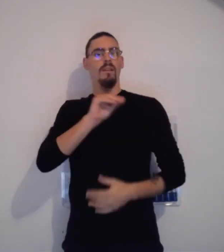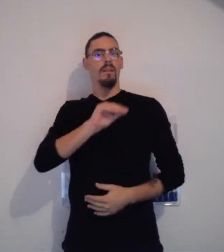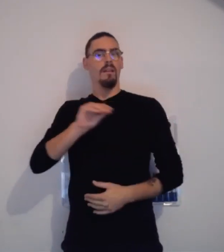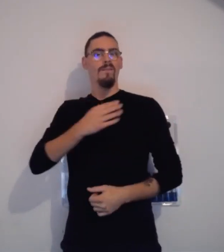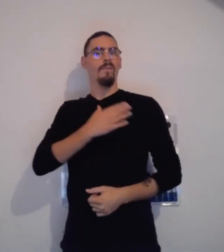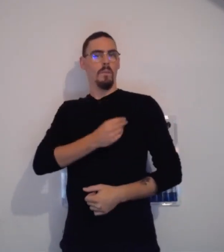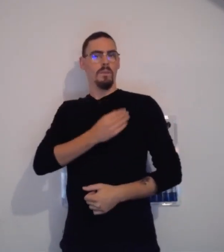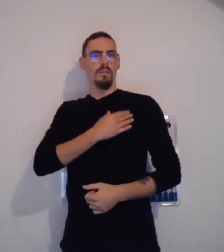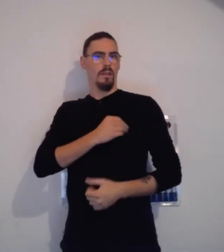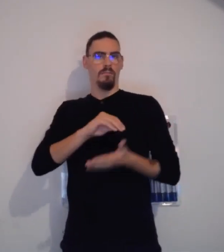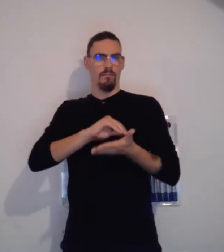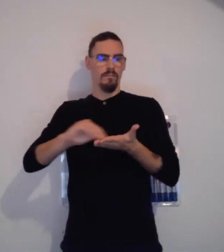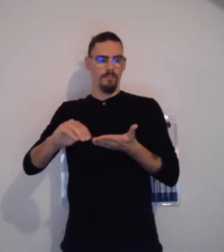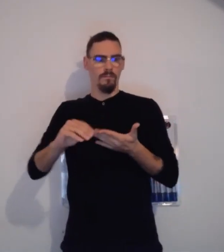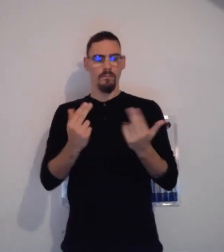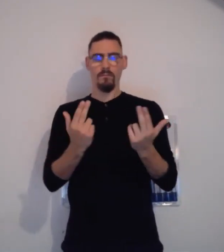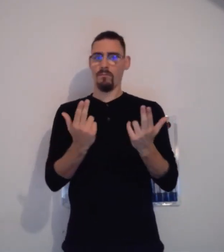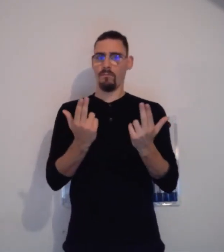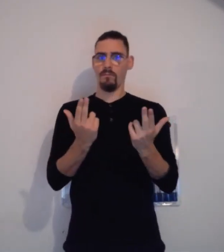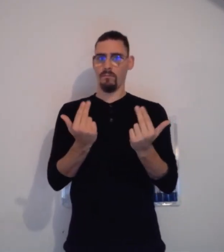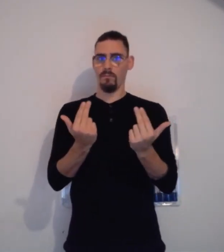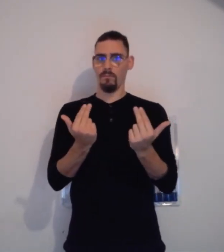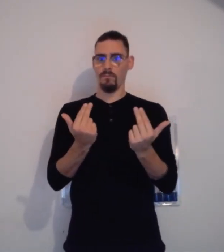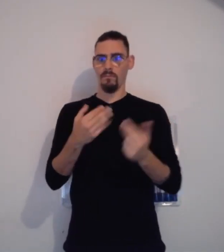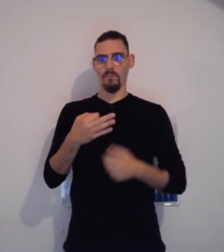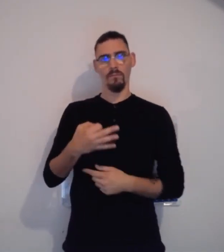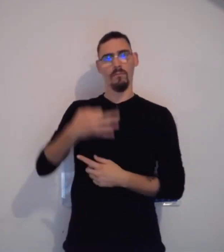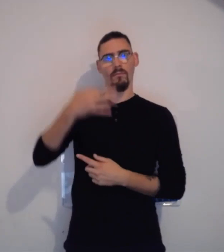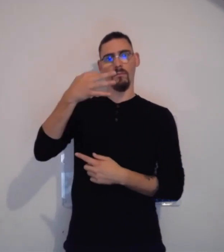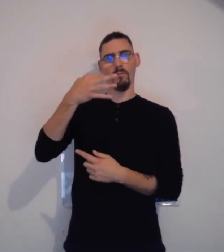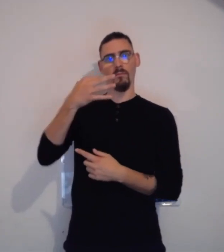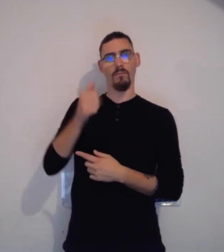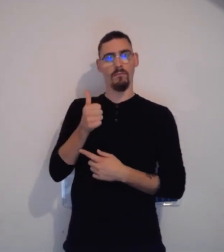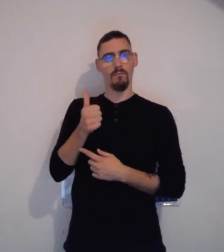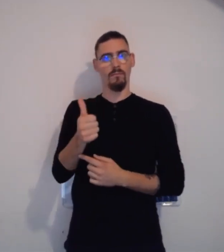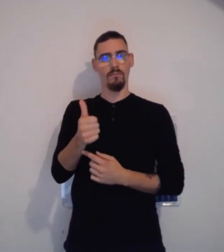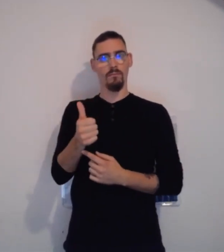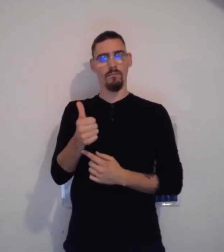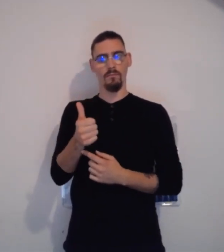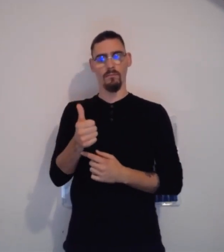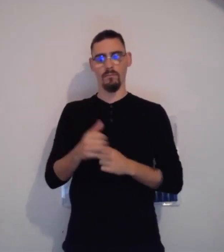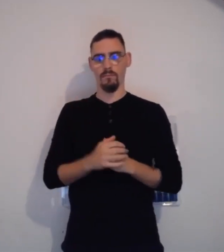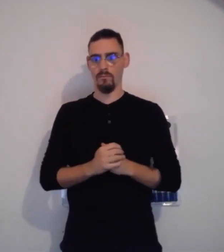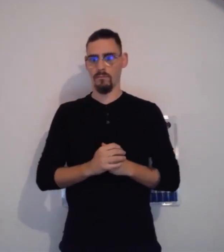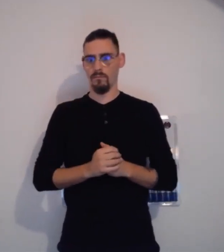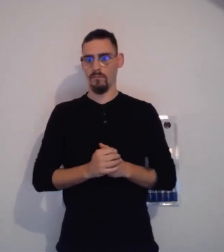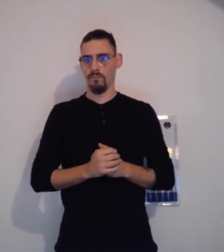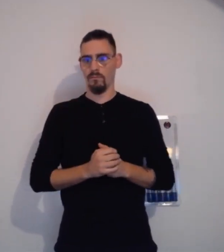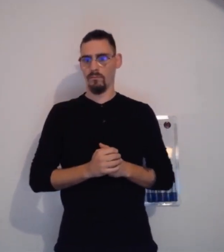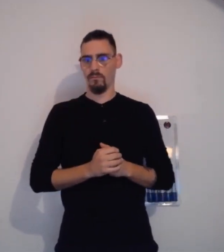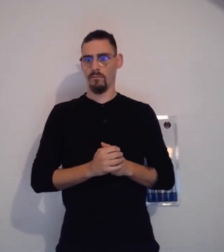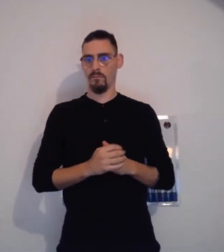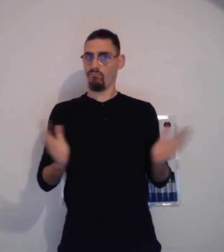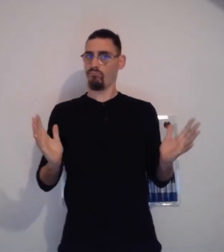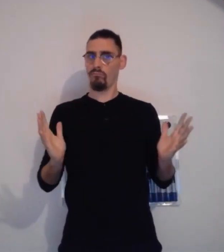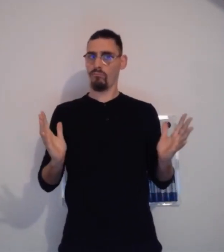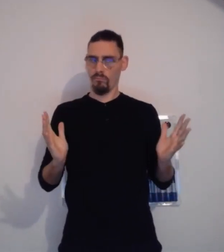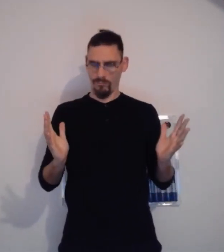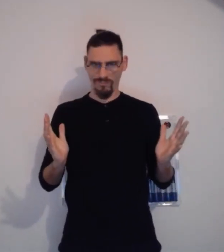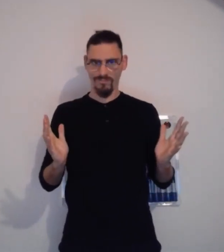Imaginons que je vous dis, en français, on dit souvent, ça va très bien. Ça va très